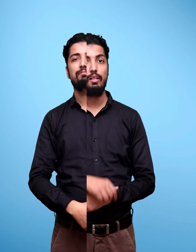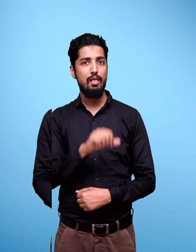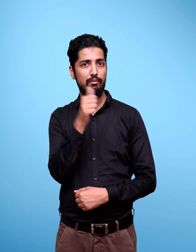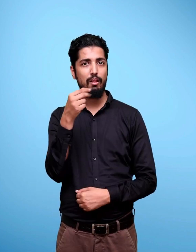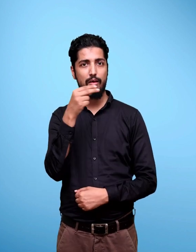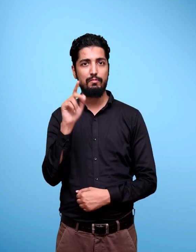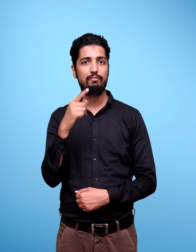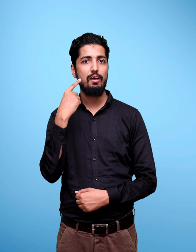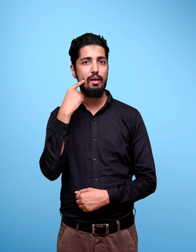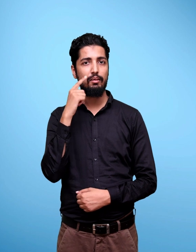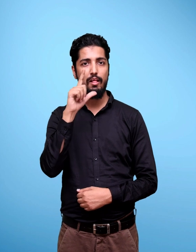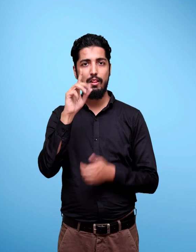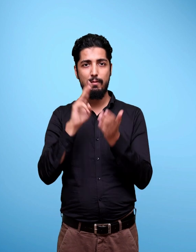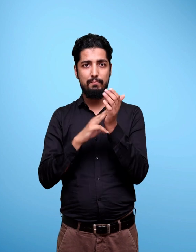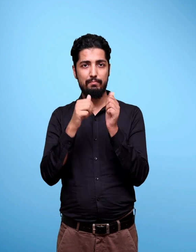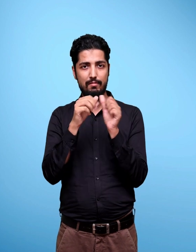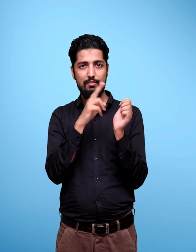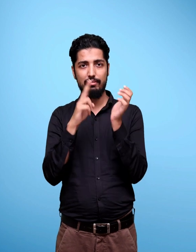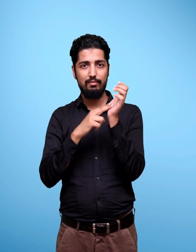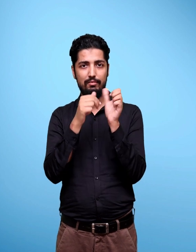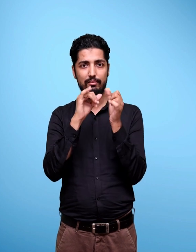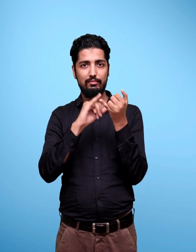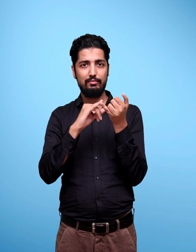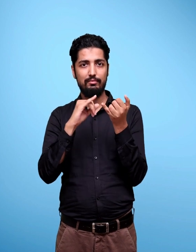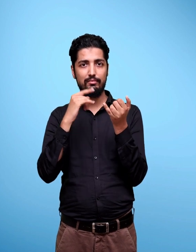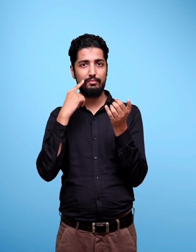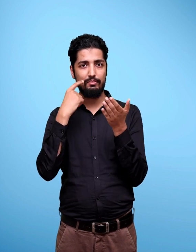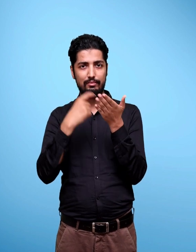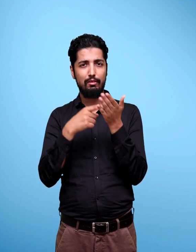Ilman Nasir, editor, contractual.